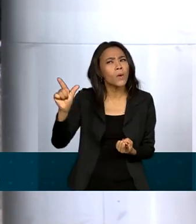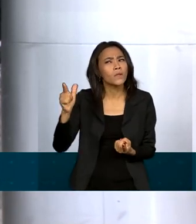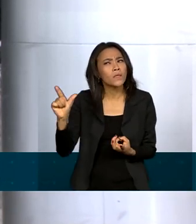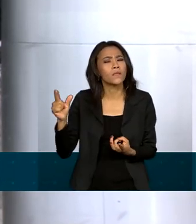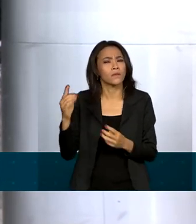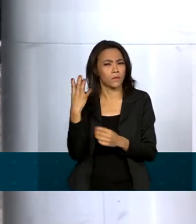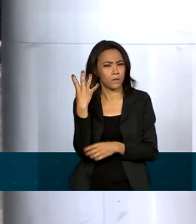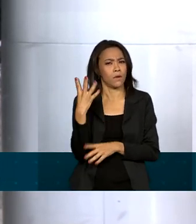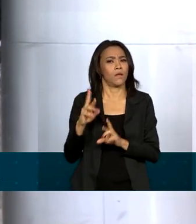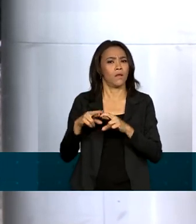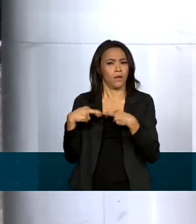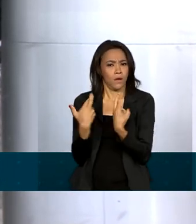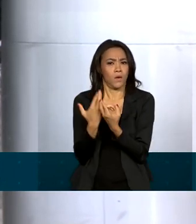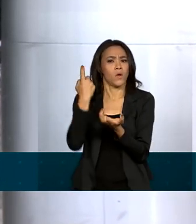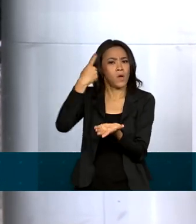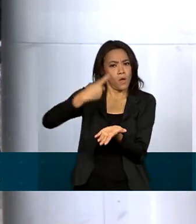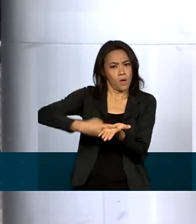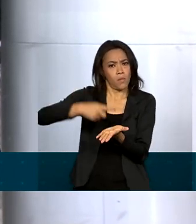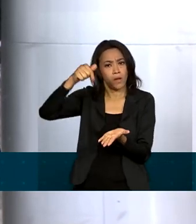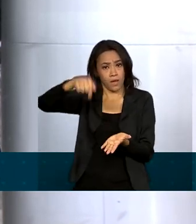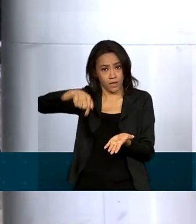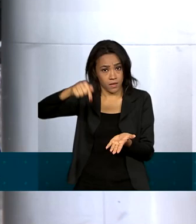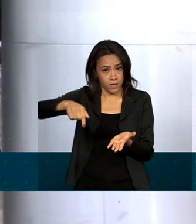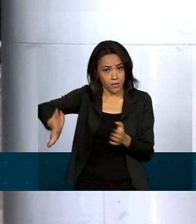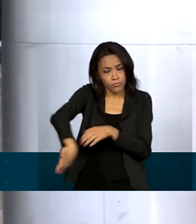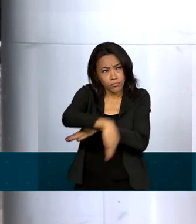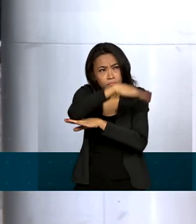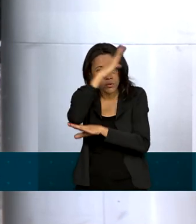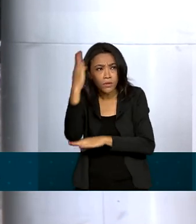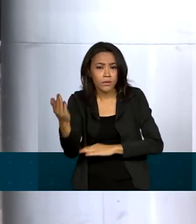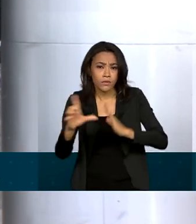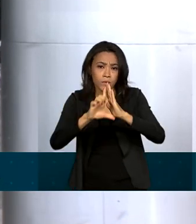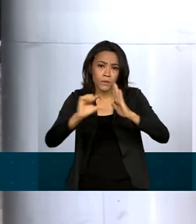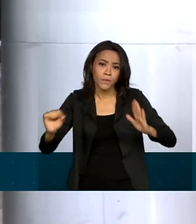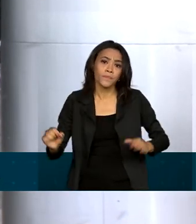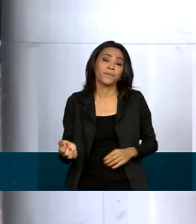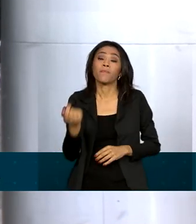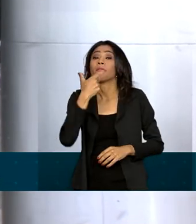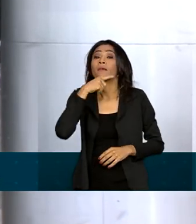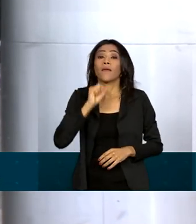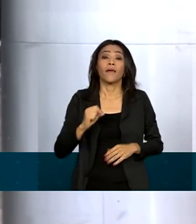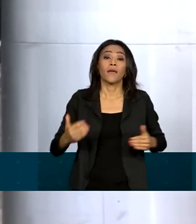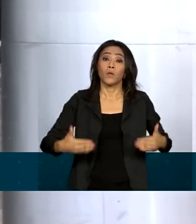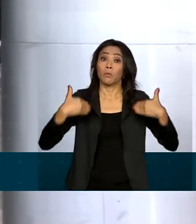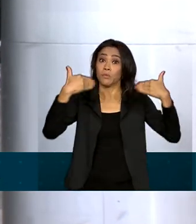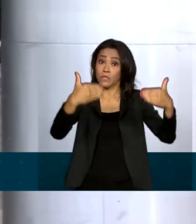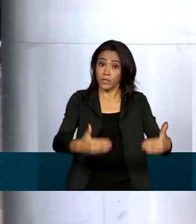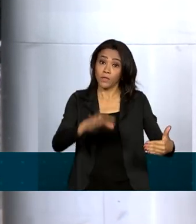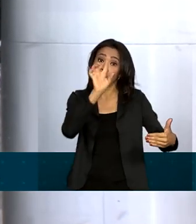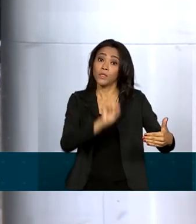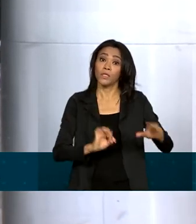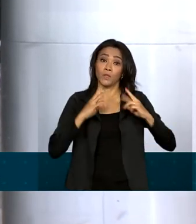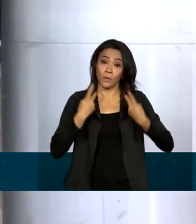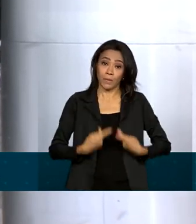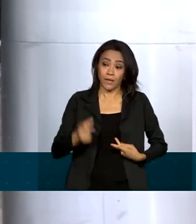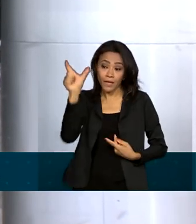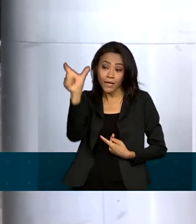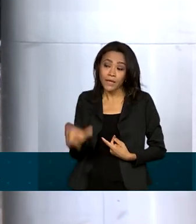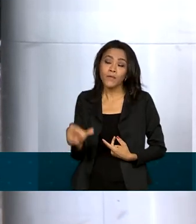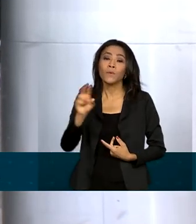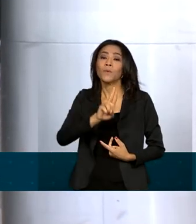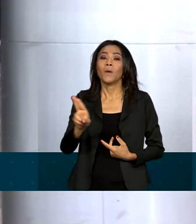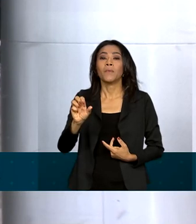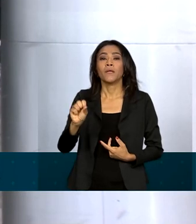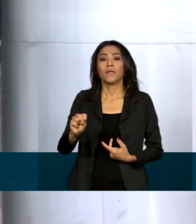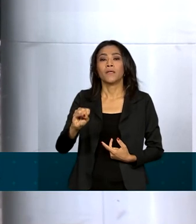reuniões marcadas também aqui no Palácio ao longo do dia. Quem assumiu o Ministério dos Direitos Humanos e Cidadania foi o Silvio de Almeida, em